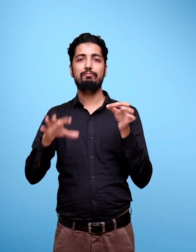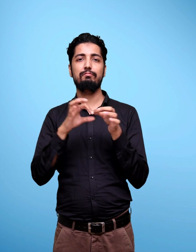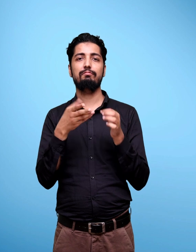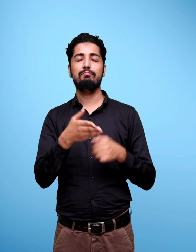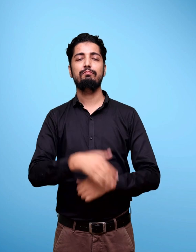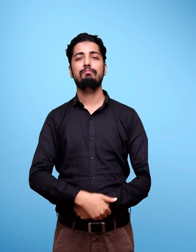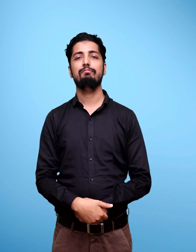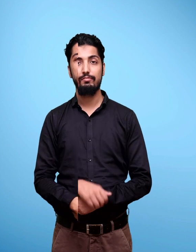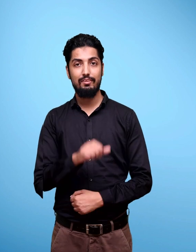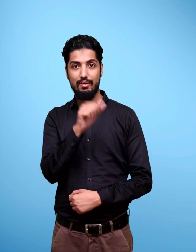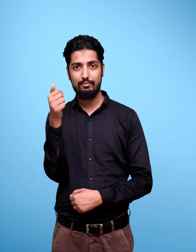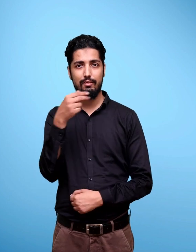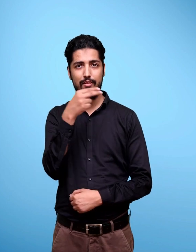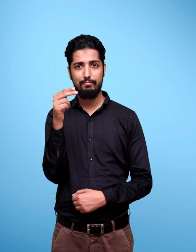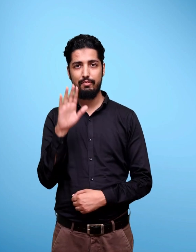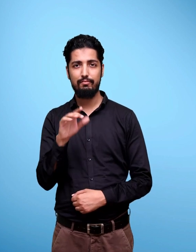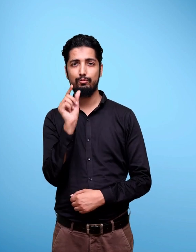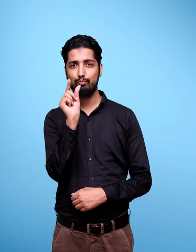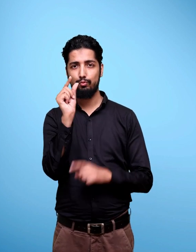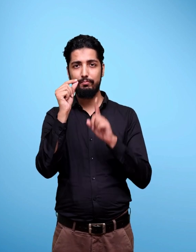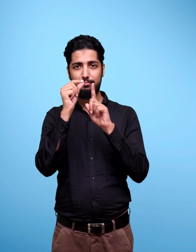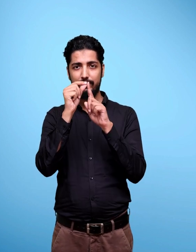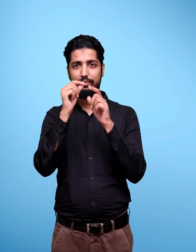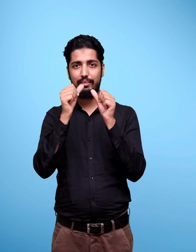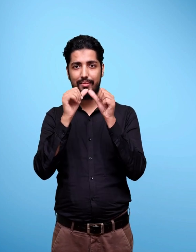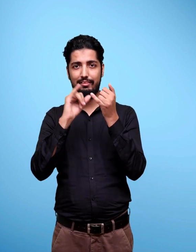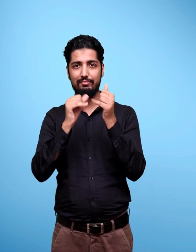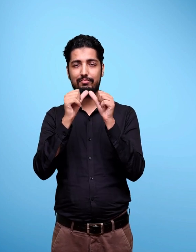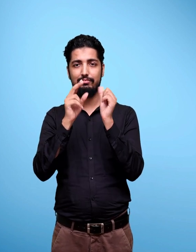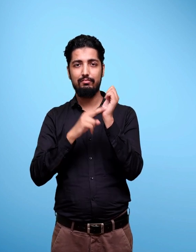DTP Operators,